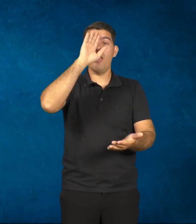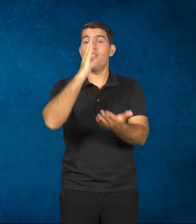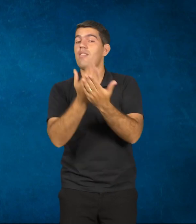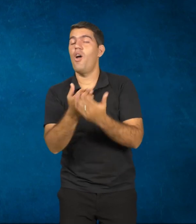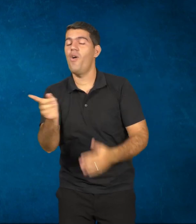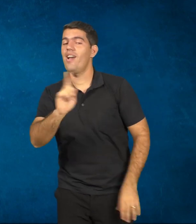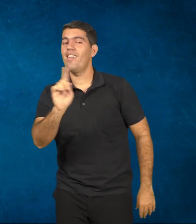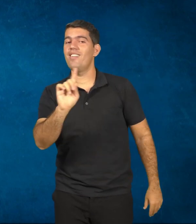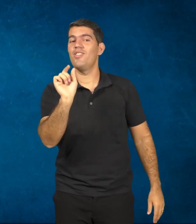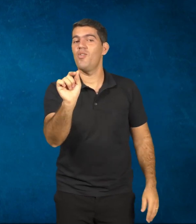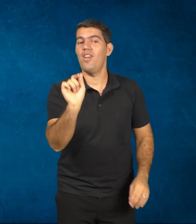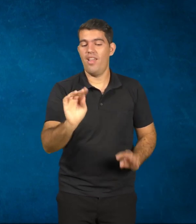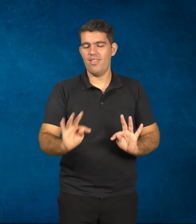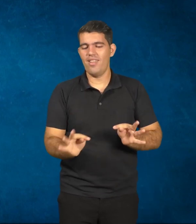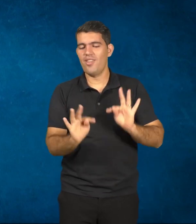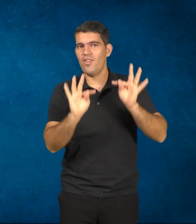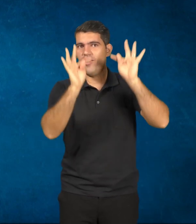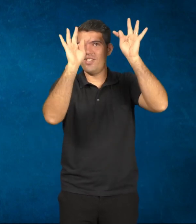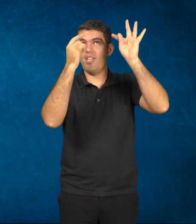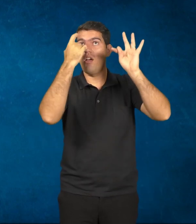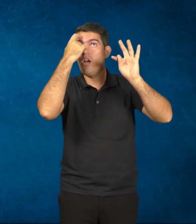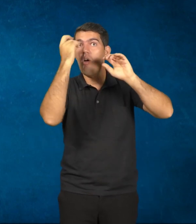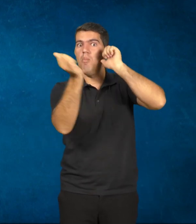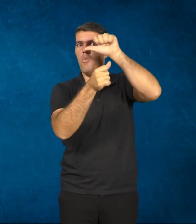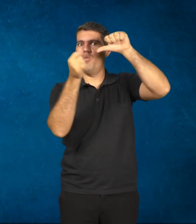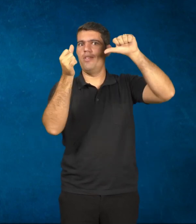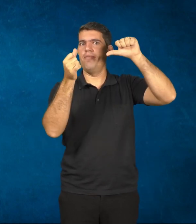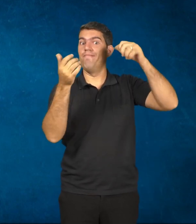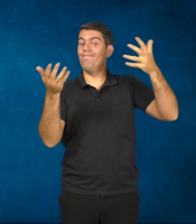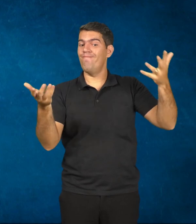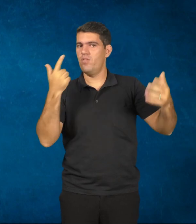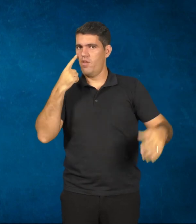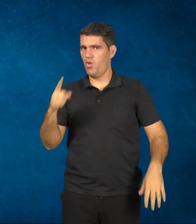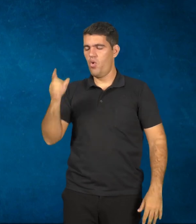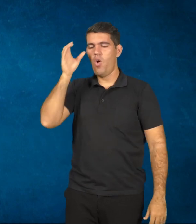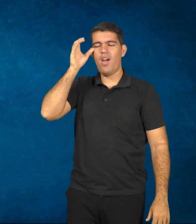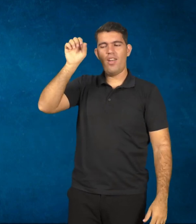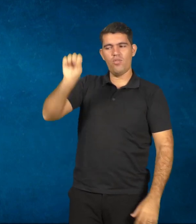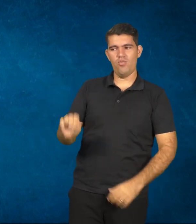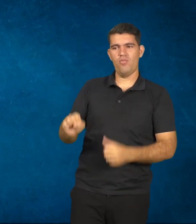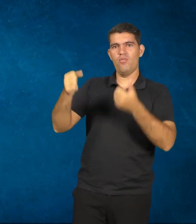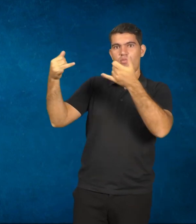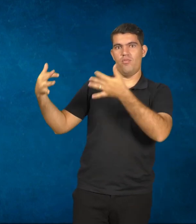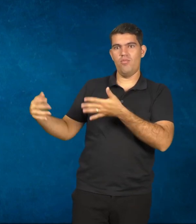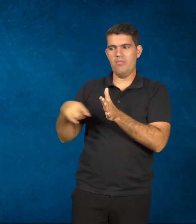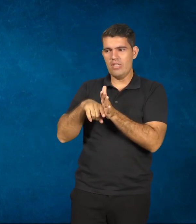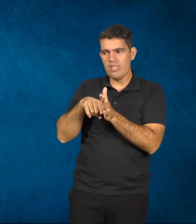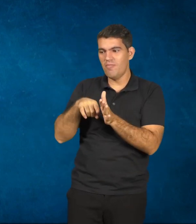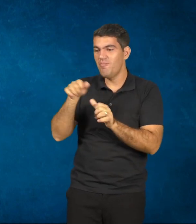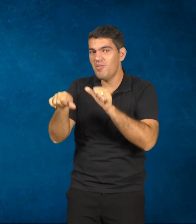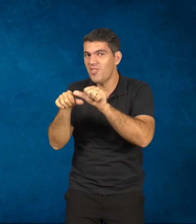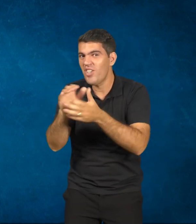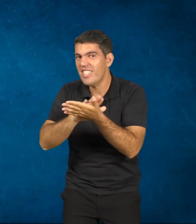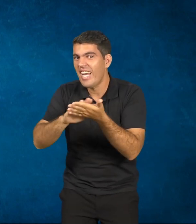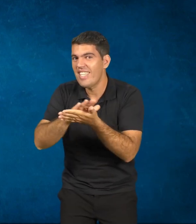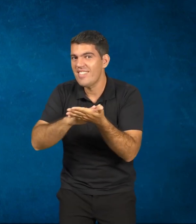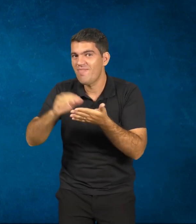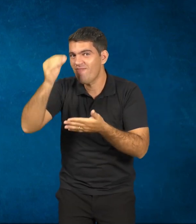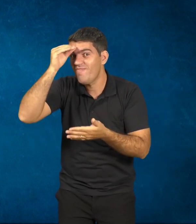que a tecnologia altere o conhecimento. O Coreia do Sul acabou de nos mostrar com uma pesquisa que pouco alterou. Então, como